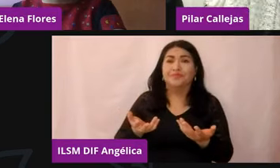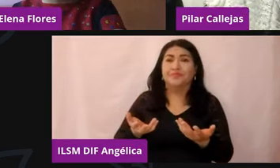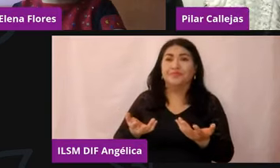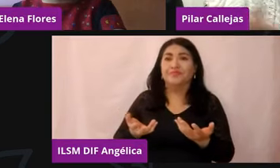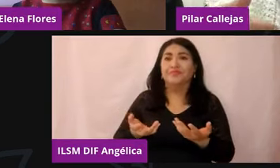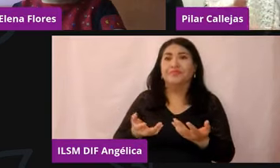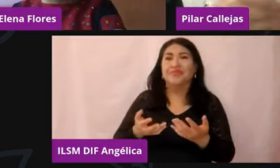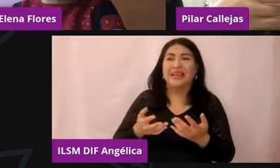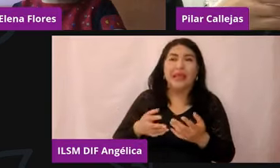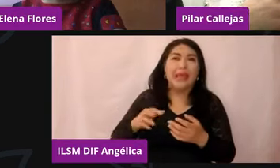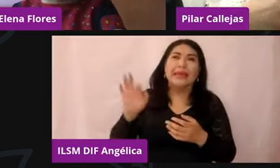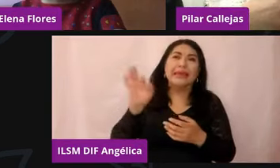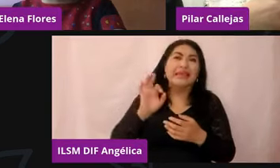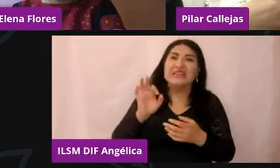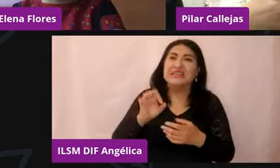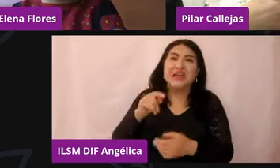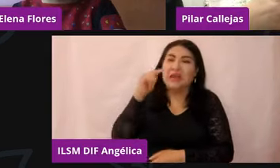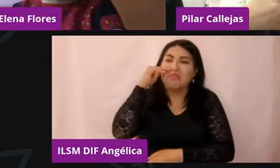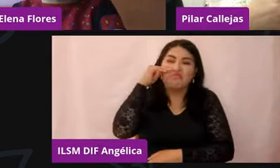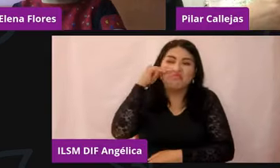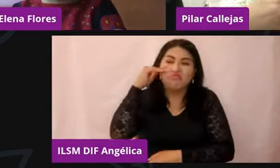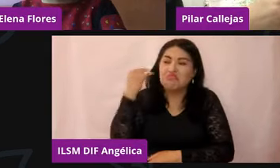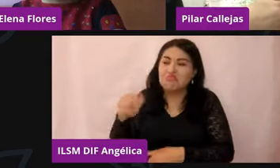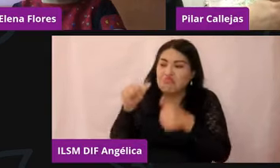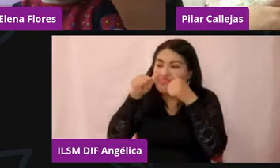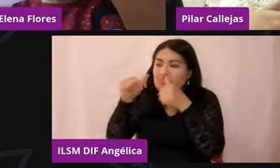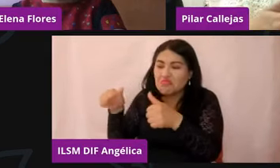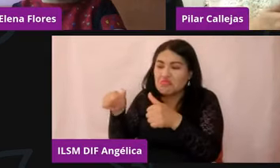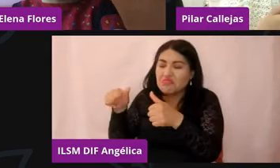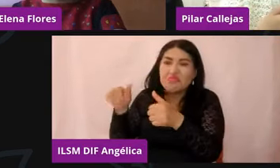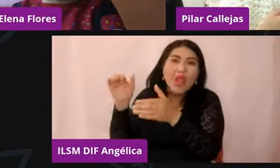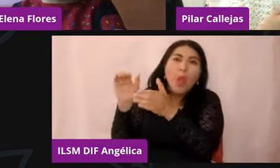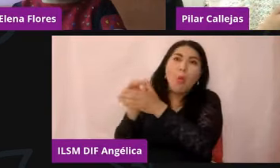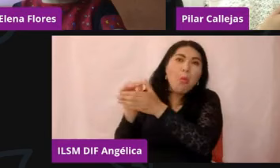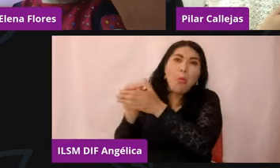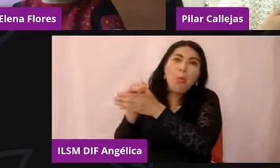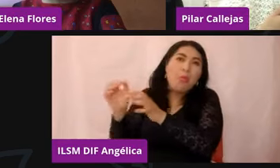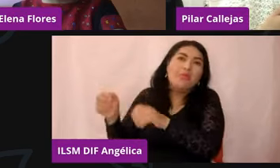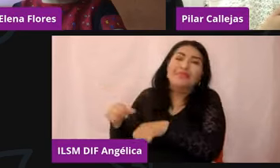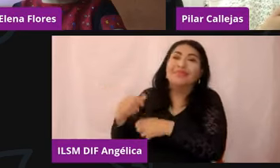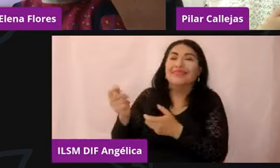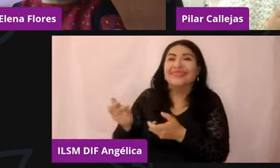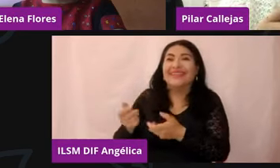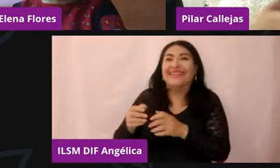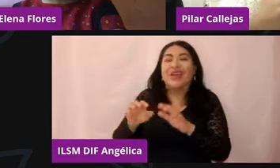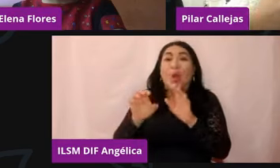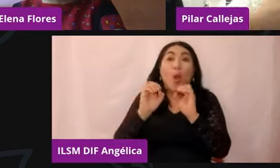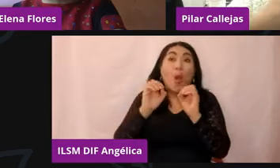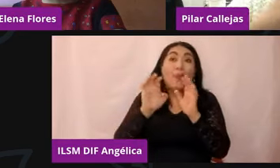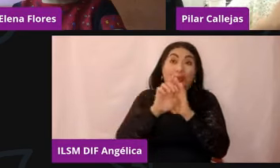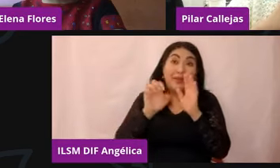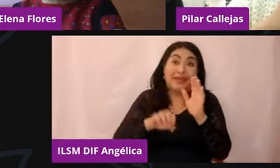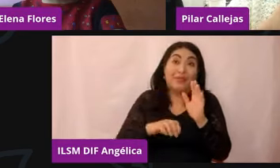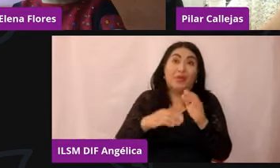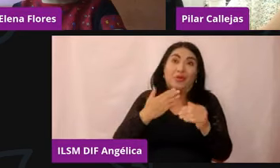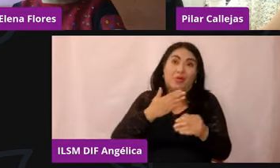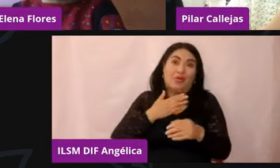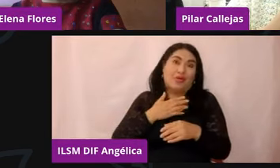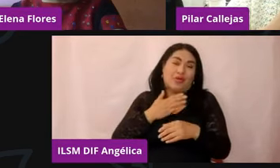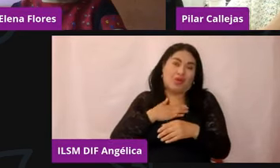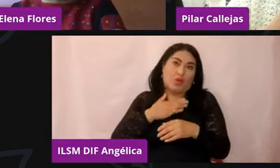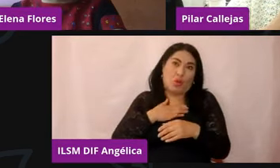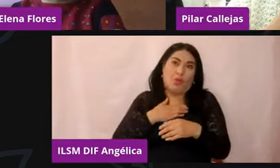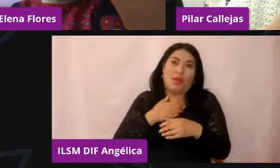volteamos más a ver, por ejemplo, los que tuvimos que adaptarnos o los abuelos, ¿no? Como en mi caso, los abuelos que tuvieron que